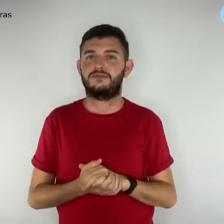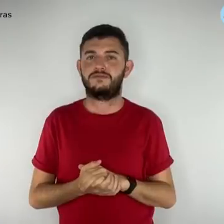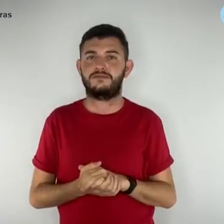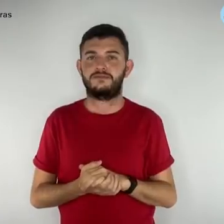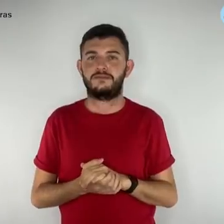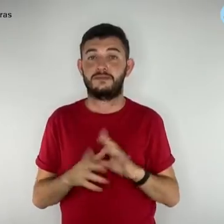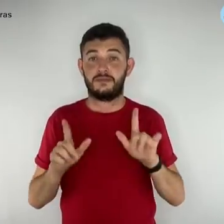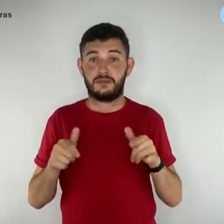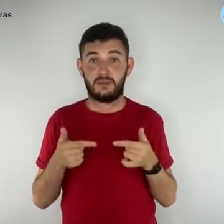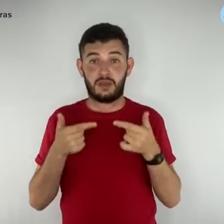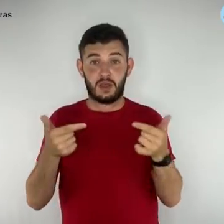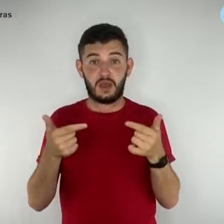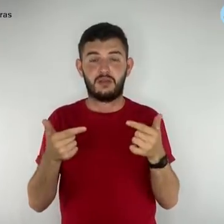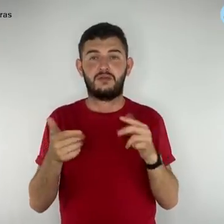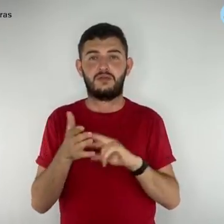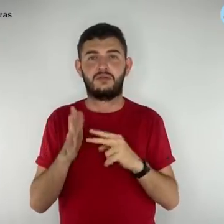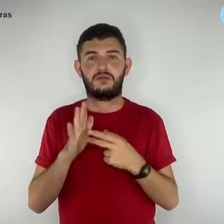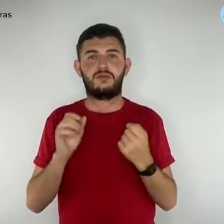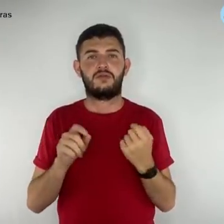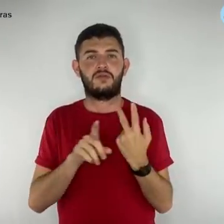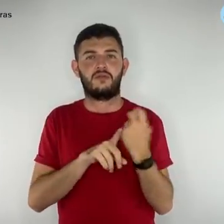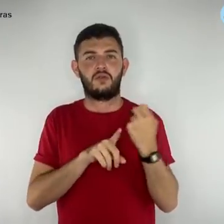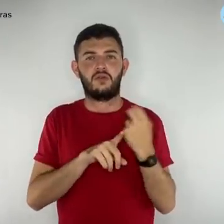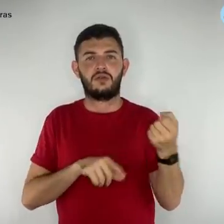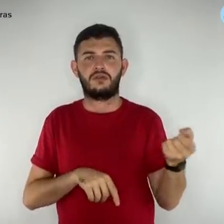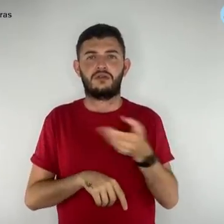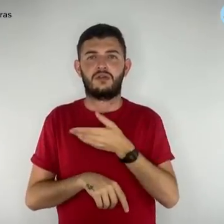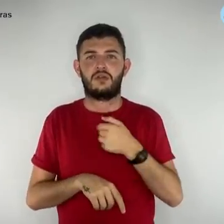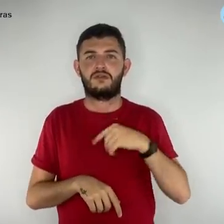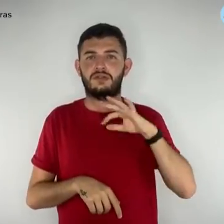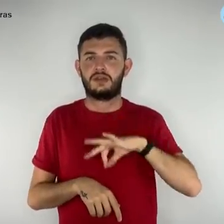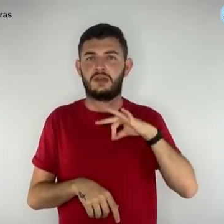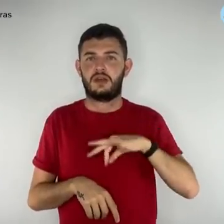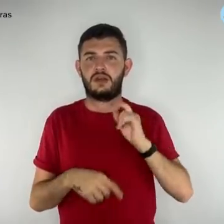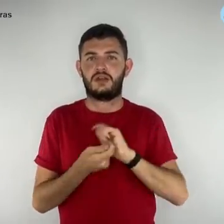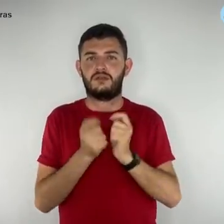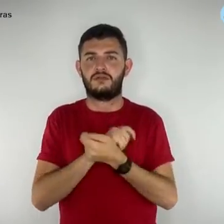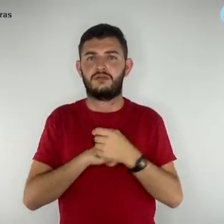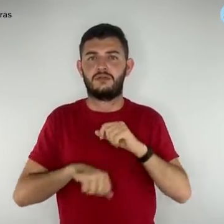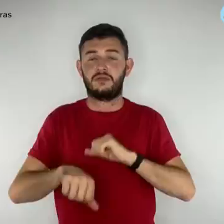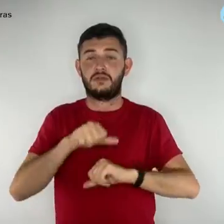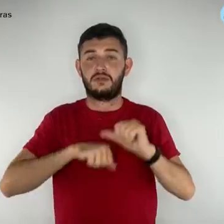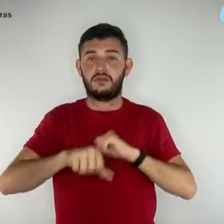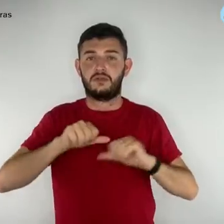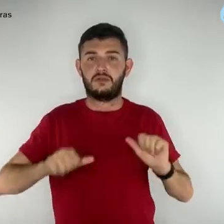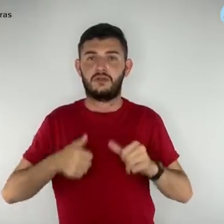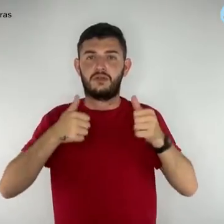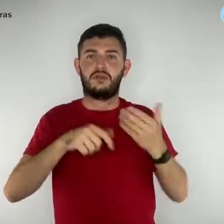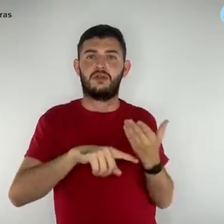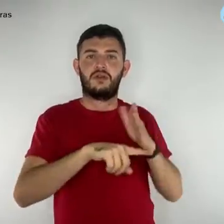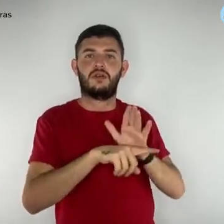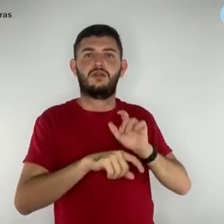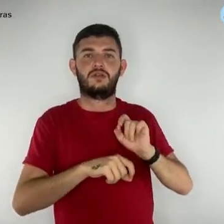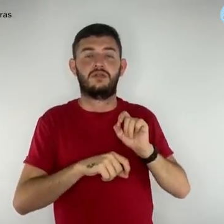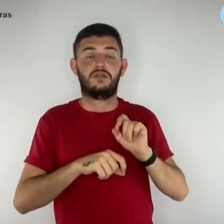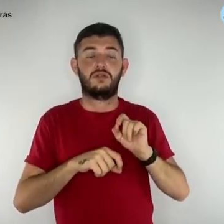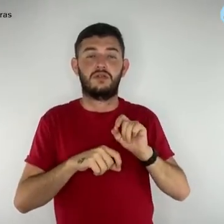luta é por novas conquistas recomposição salarial sempre em defesa do PDE